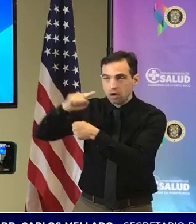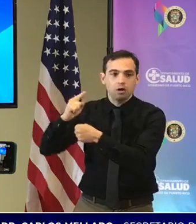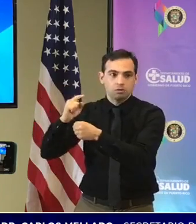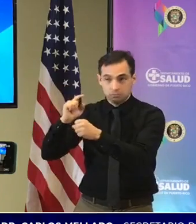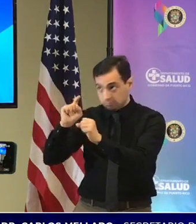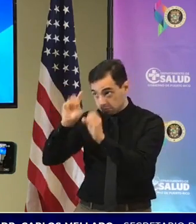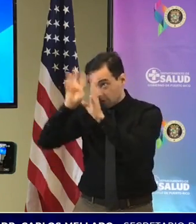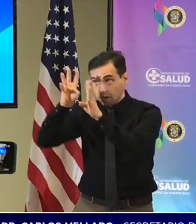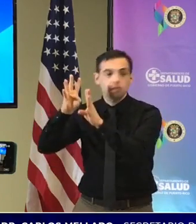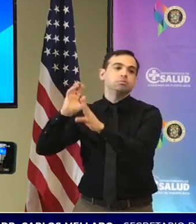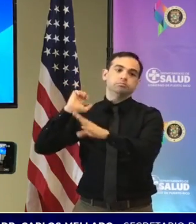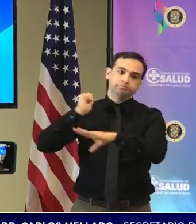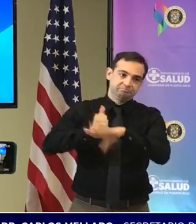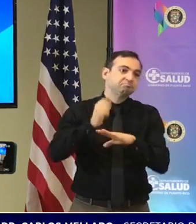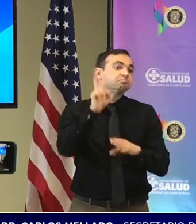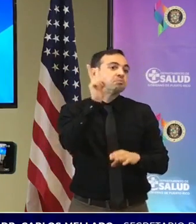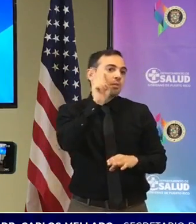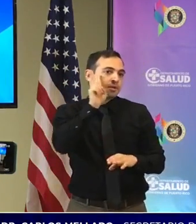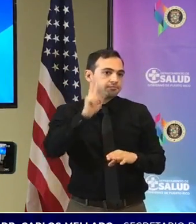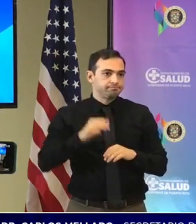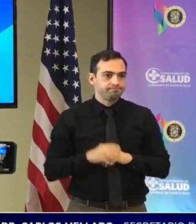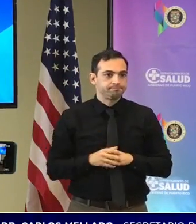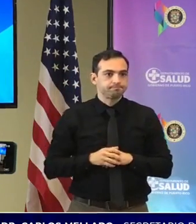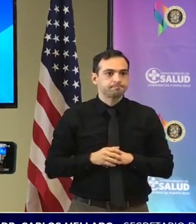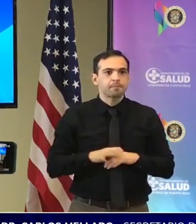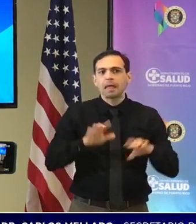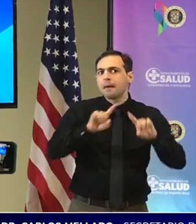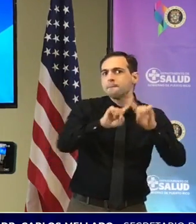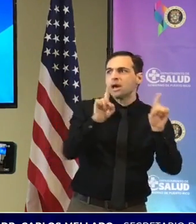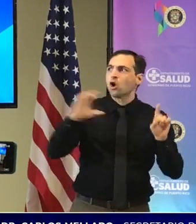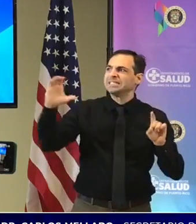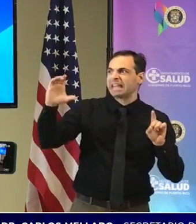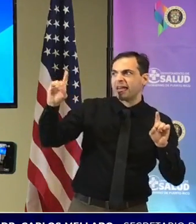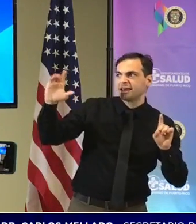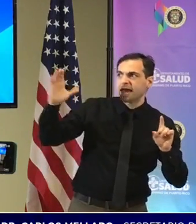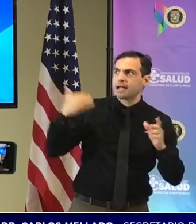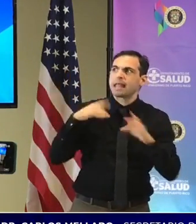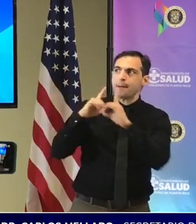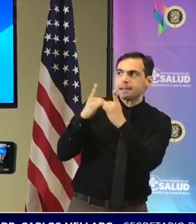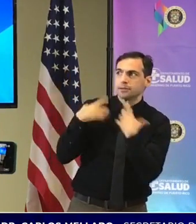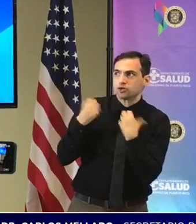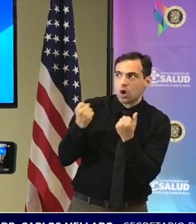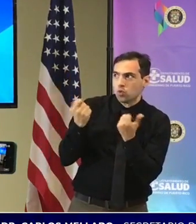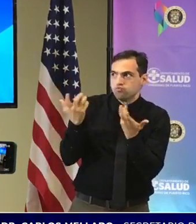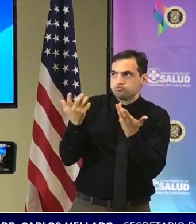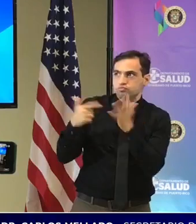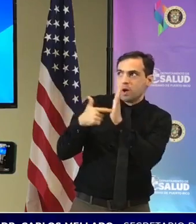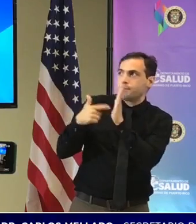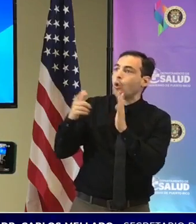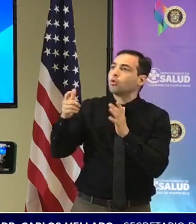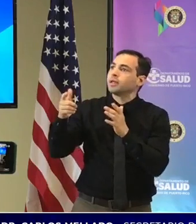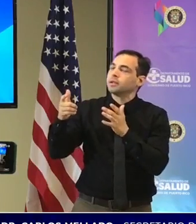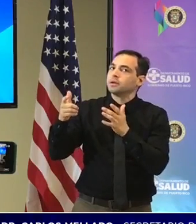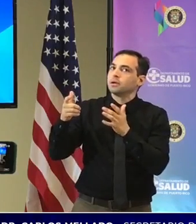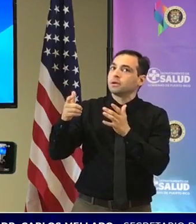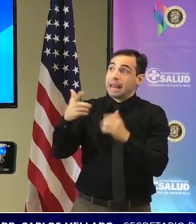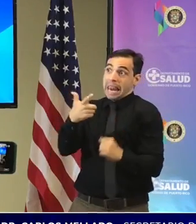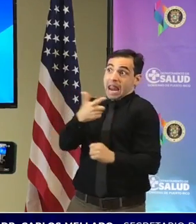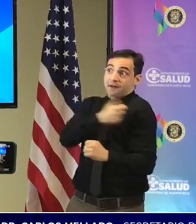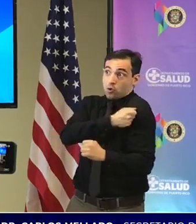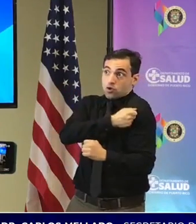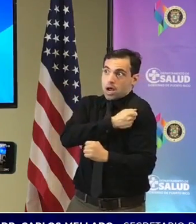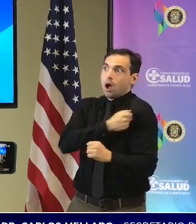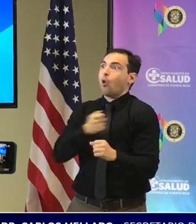expresamente de parte de los ODS que impida al departamento de salud porque por ejemplo con el COVID con las secuelas del COVID se estableció una